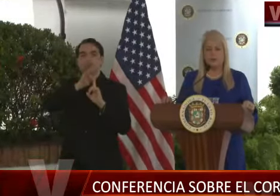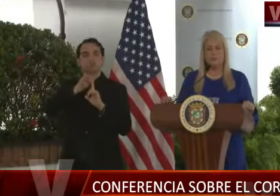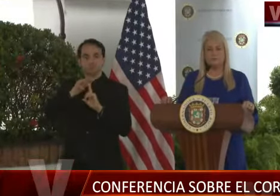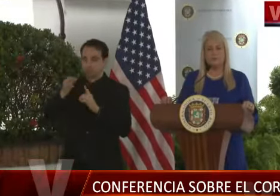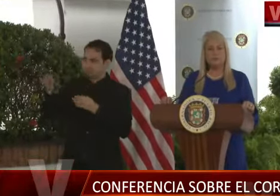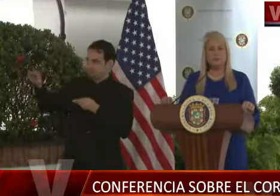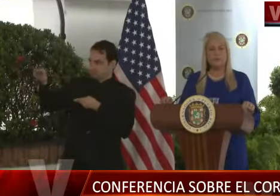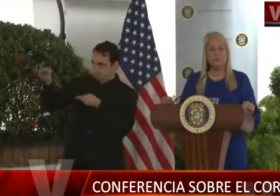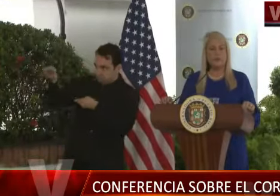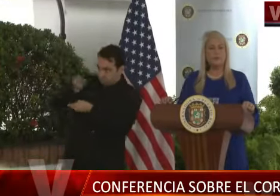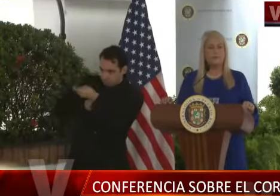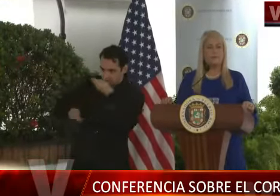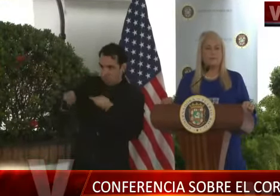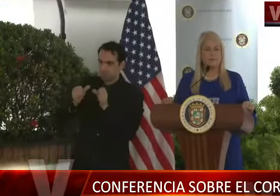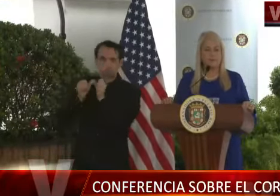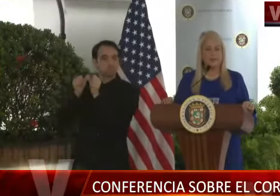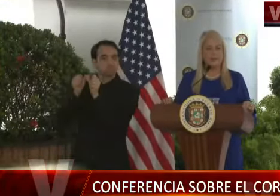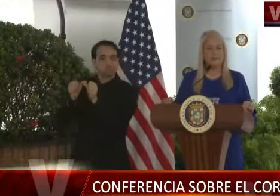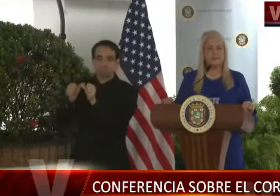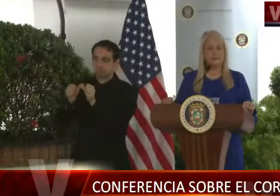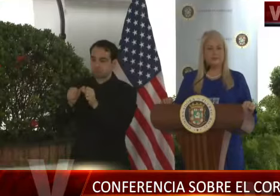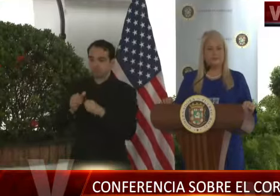programado. Radio Isla.